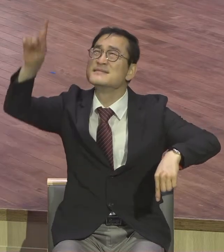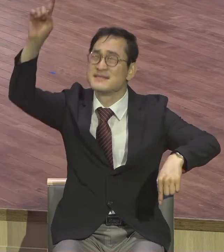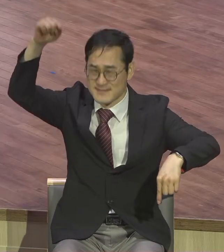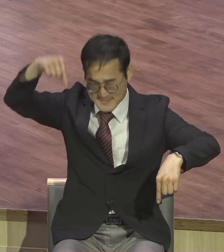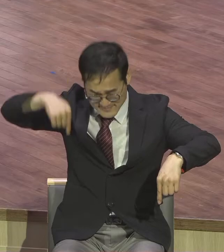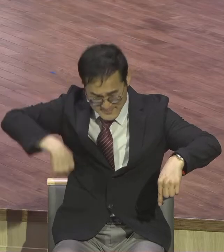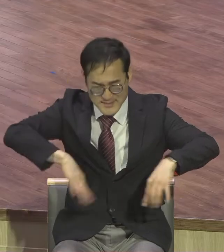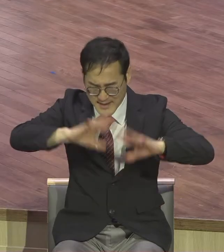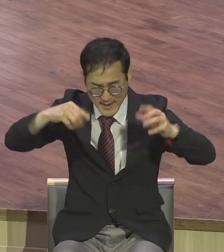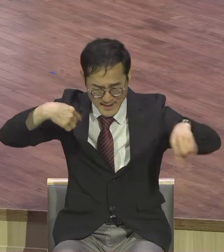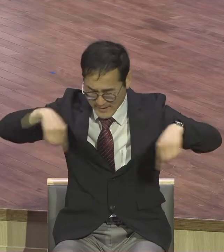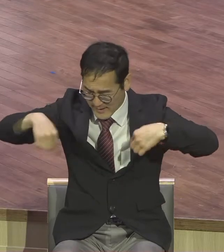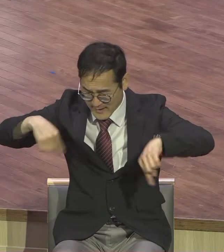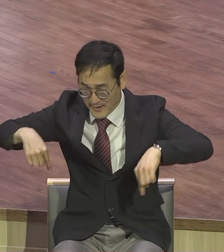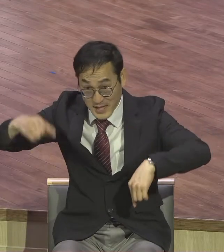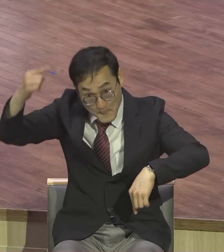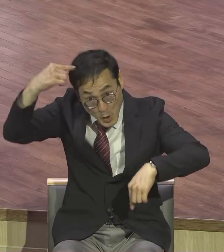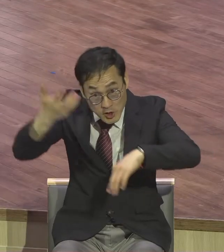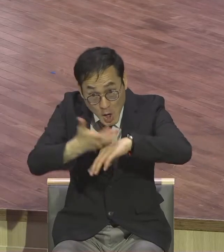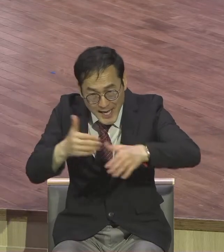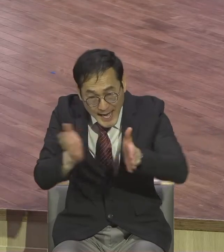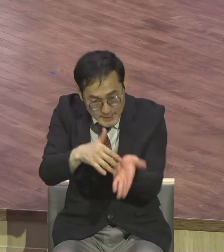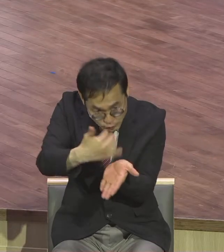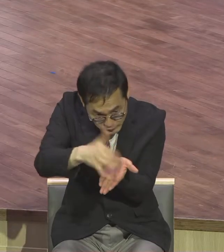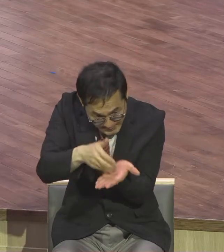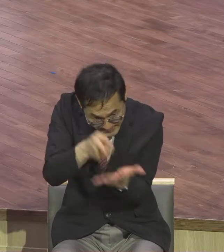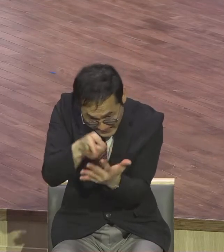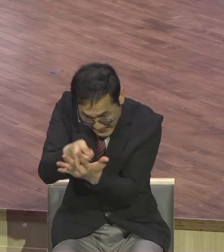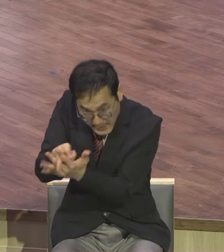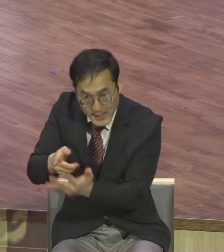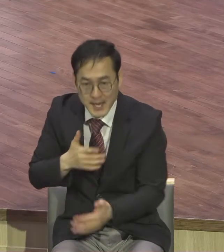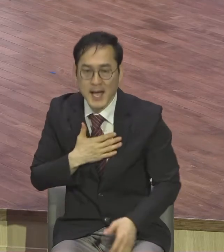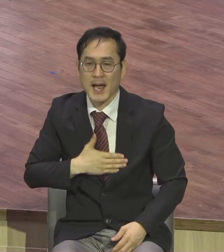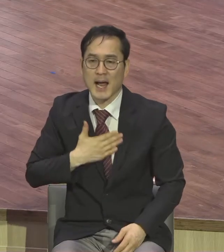하는데 얼마나 머리 뻣뻣이 설 정도를 시험 나는 신앙상을 해야 되겠냐고요